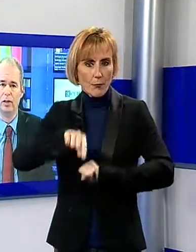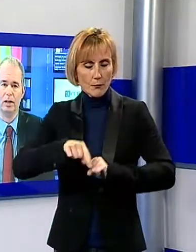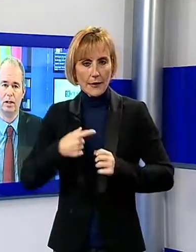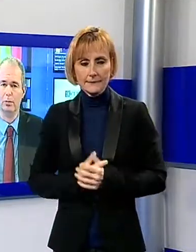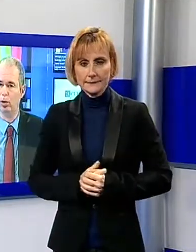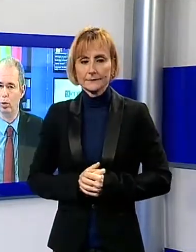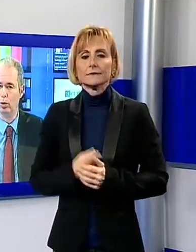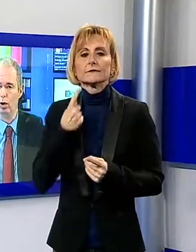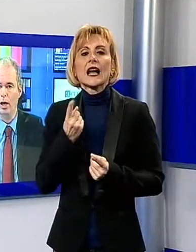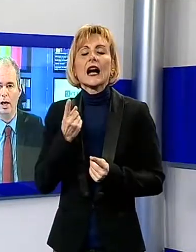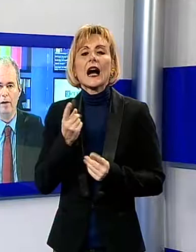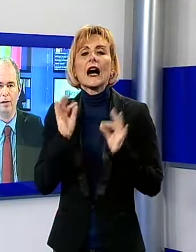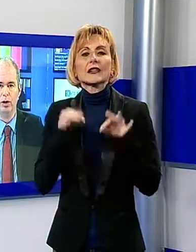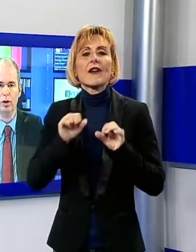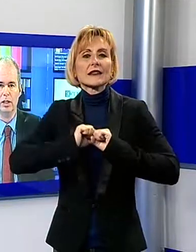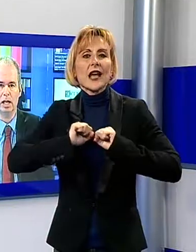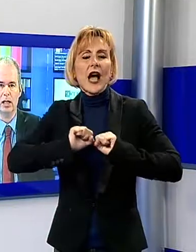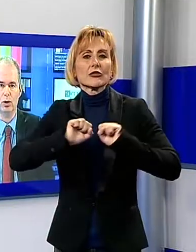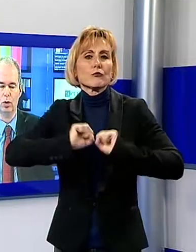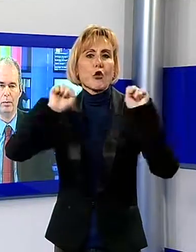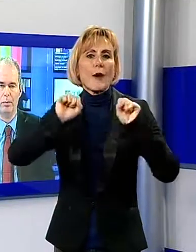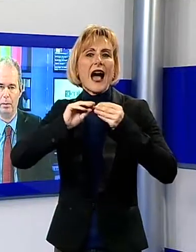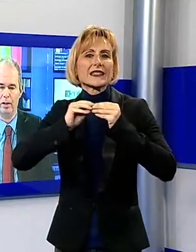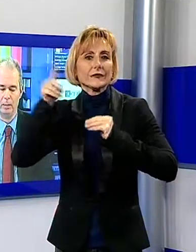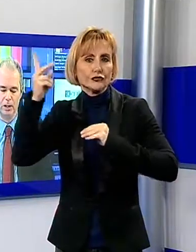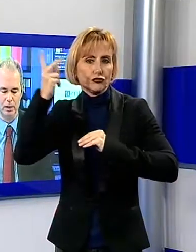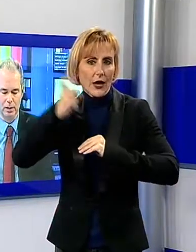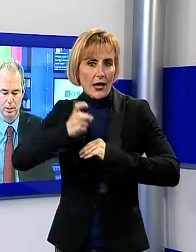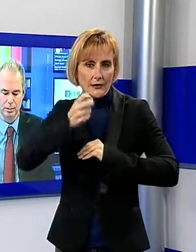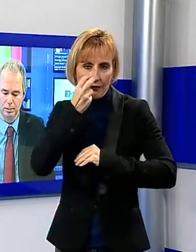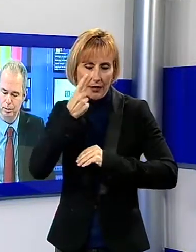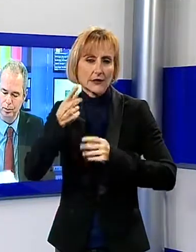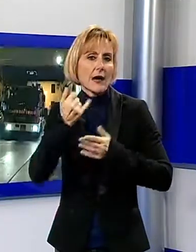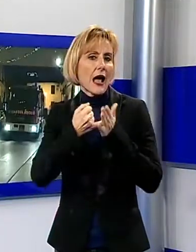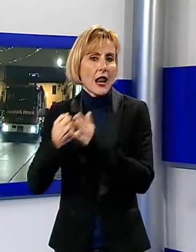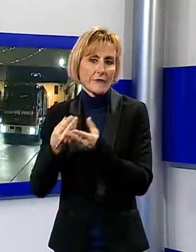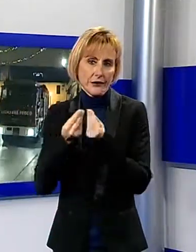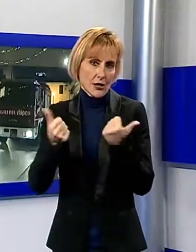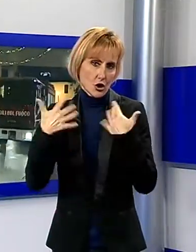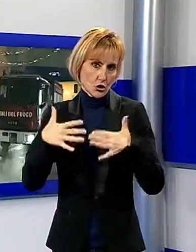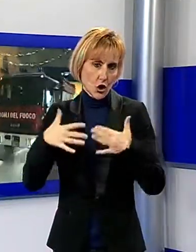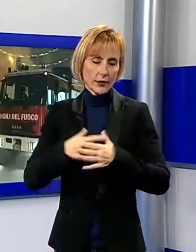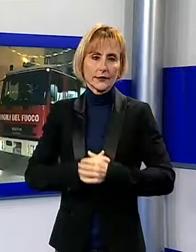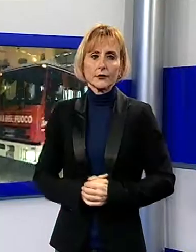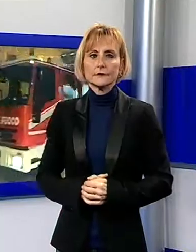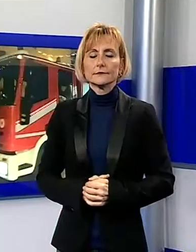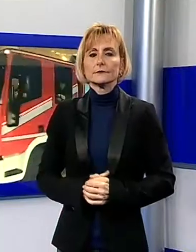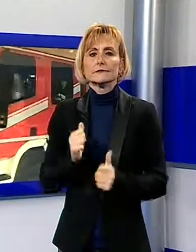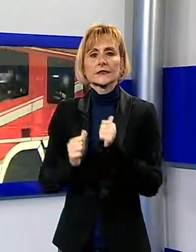Firenze. Poi tutto è finito senza nessun problema, vediamo il servizio. Una serata sicuramente diversa dal